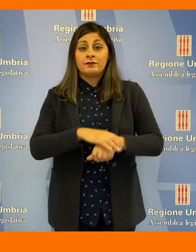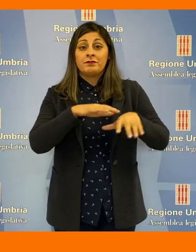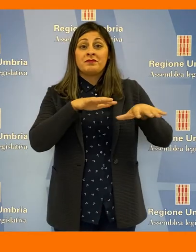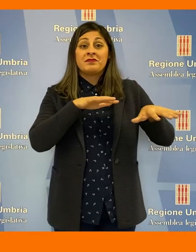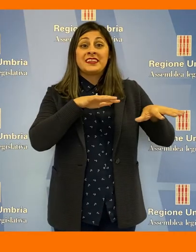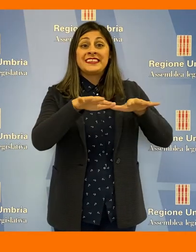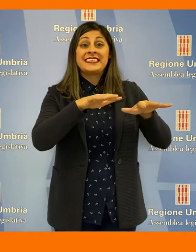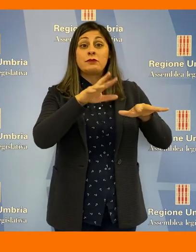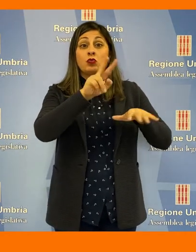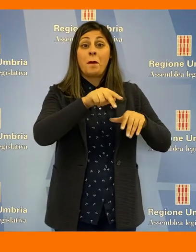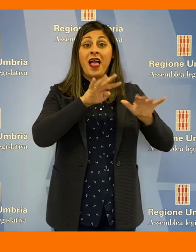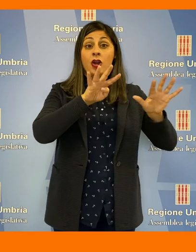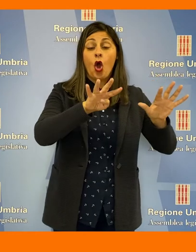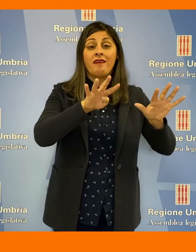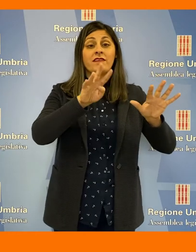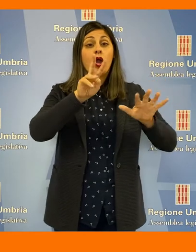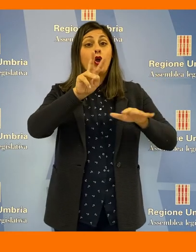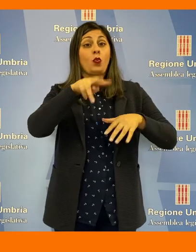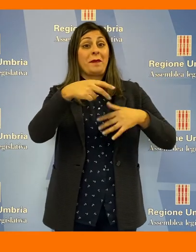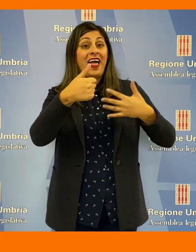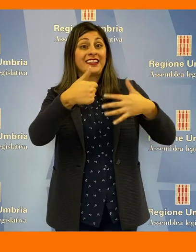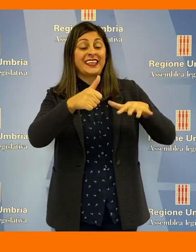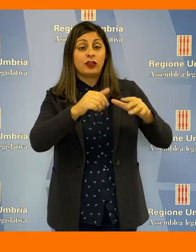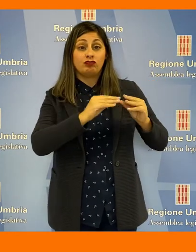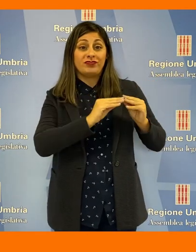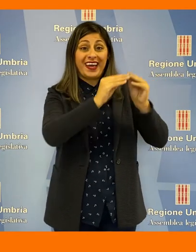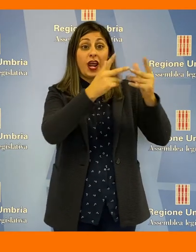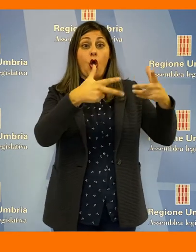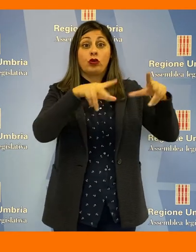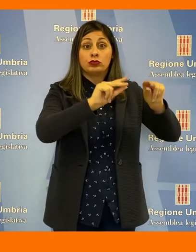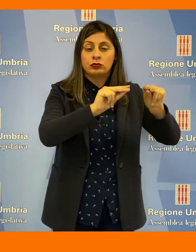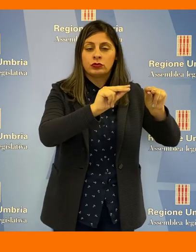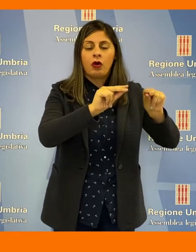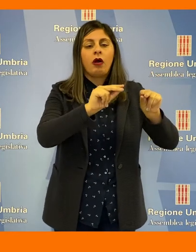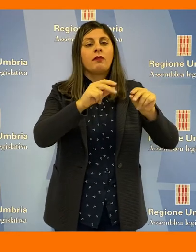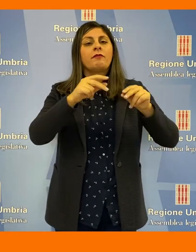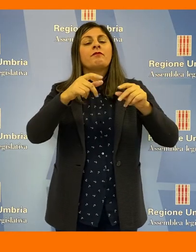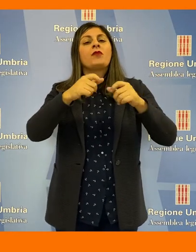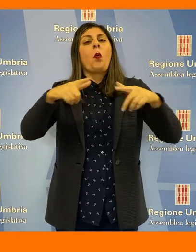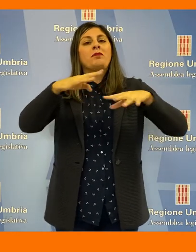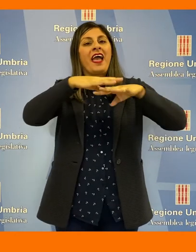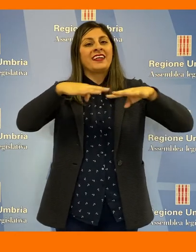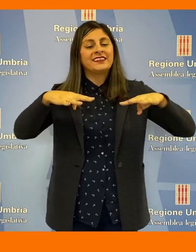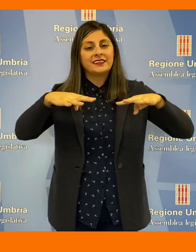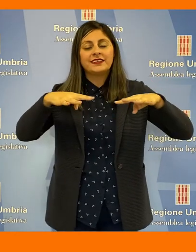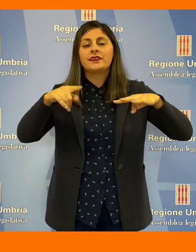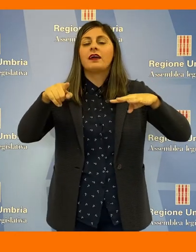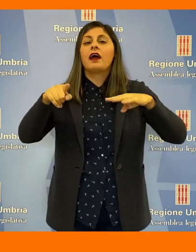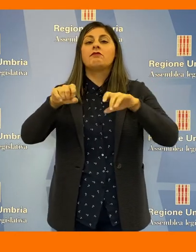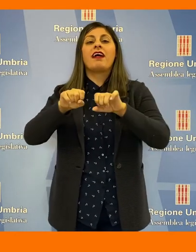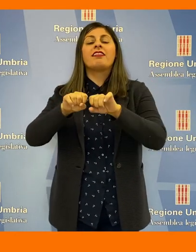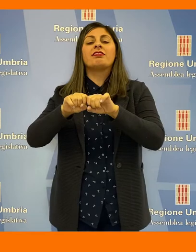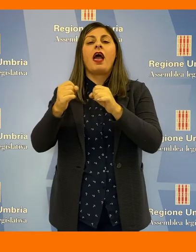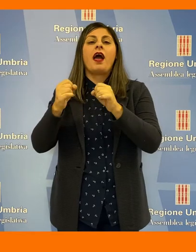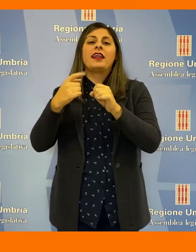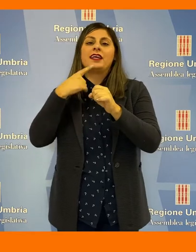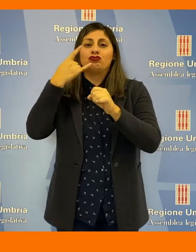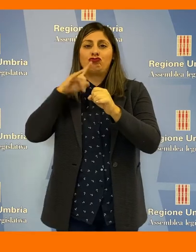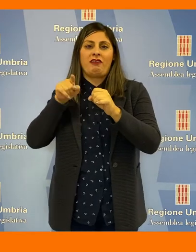Ricostruzione post-sisma del 2009 e del 2016, urbanistica, danni procurati dai